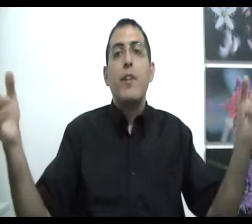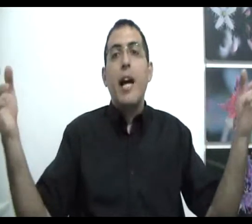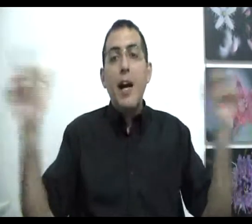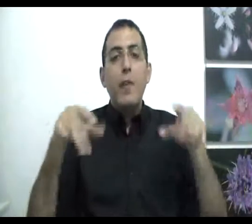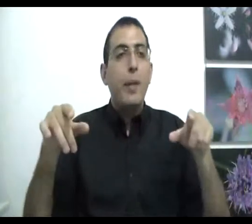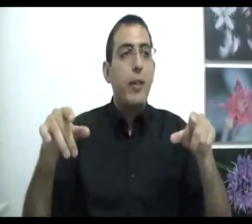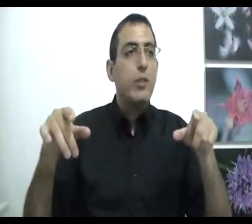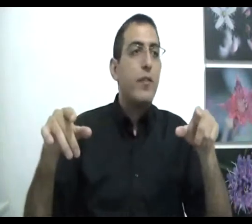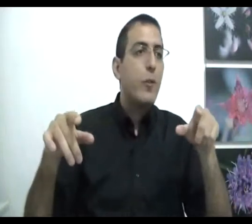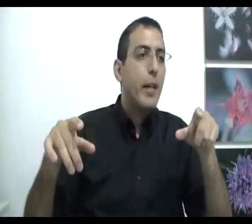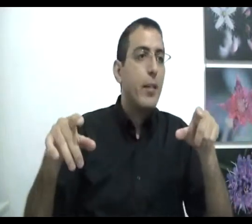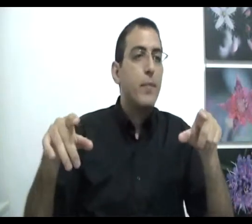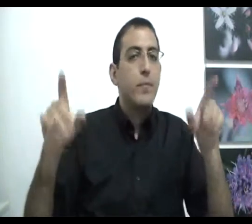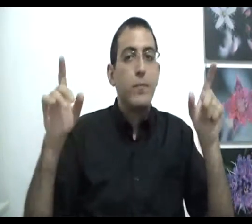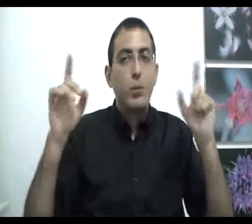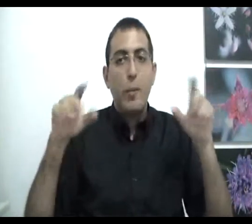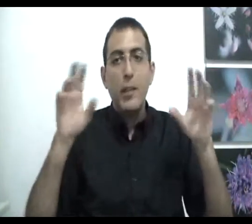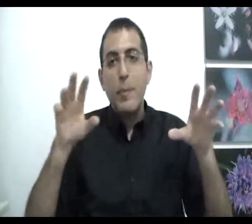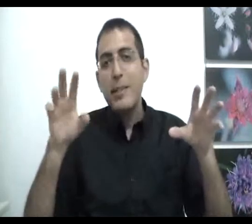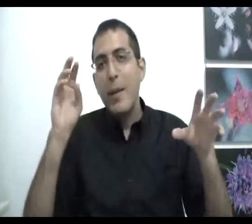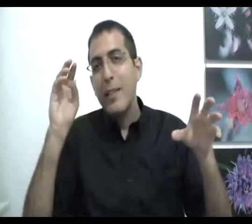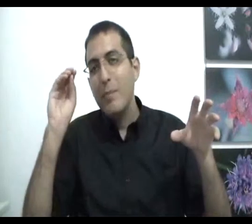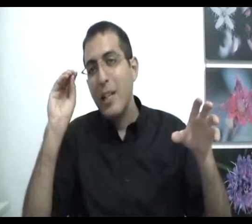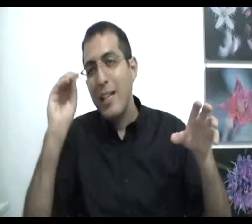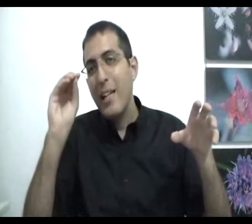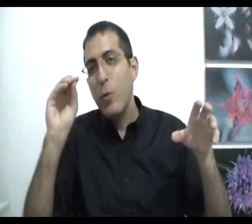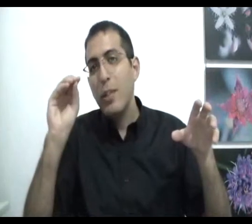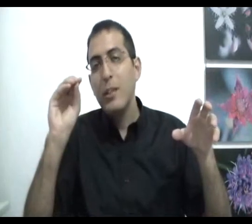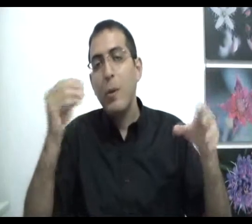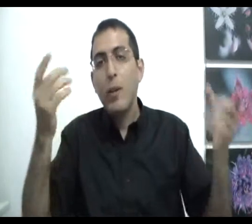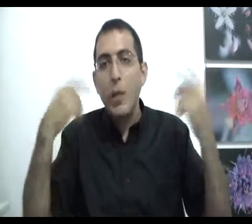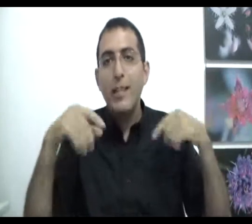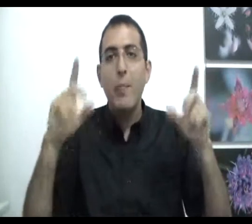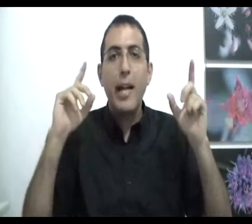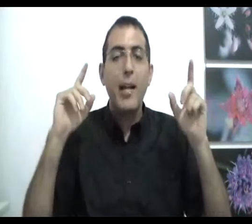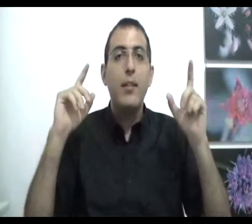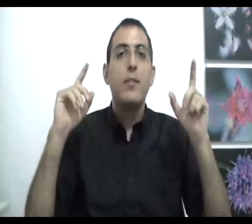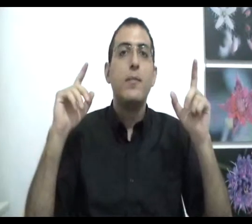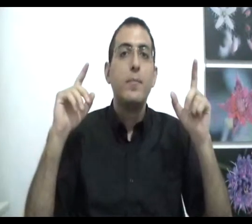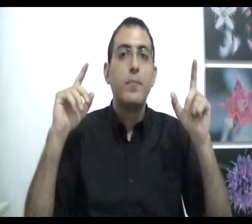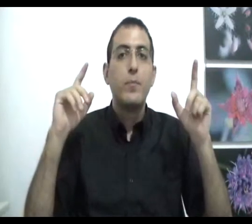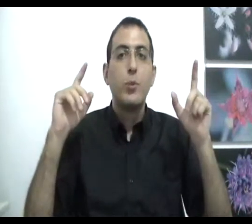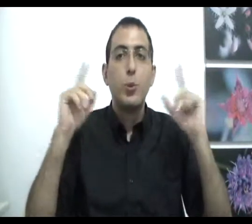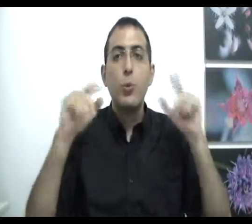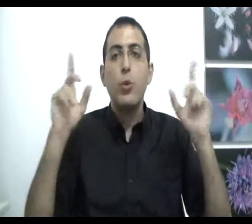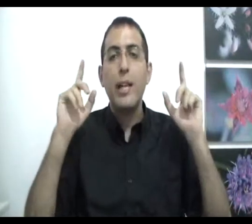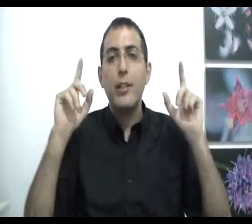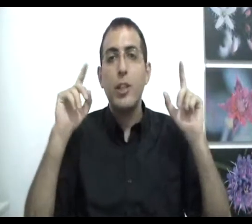ואף על פי כן נוסיף הנומר זאת אומרת שבעצם האדם צריך להגיע לנקודה שבה הוא גם לא ידע בכלל שהוא יודע שיש